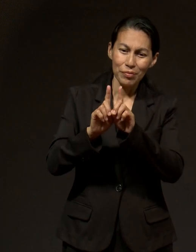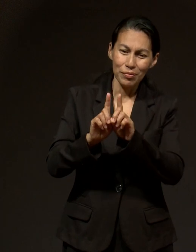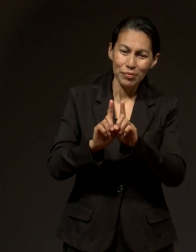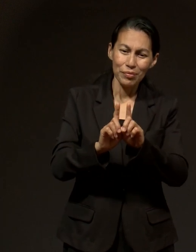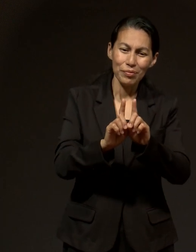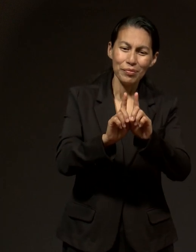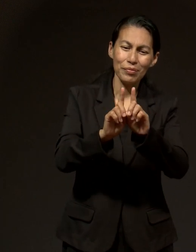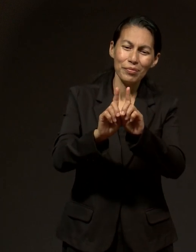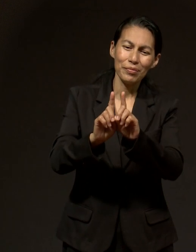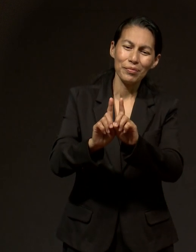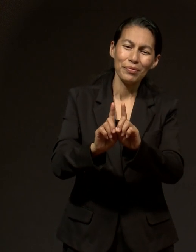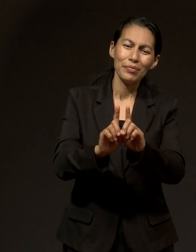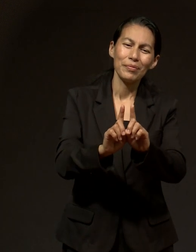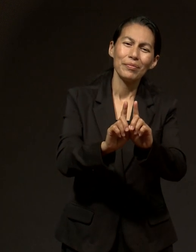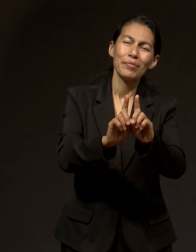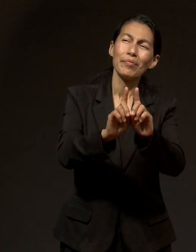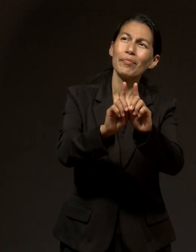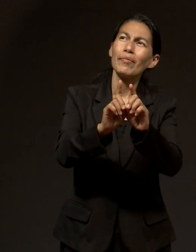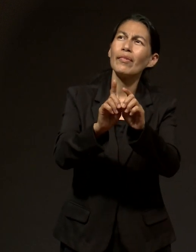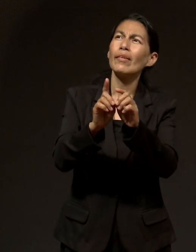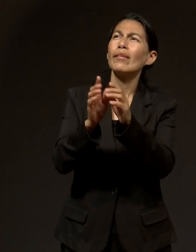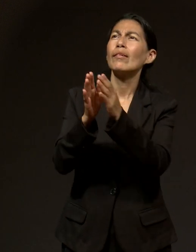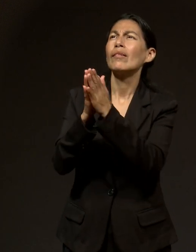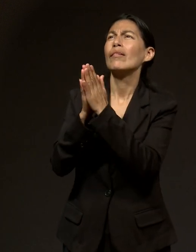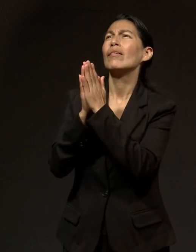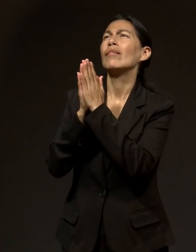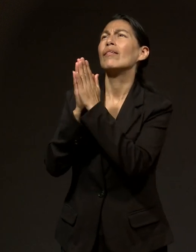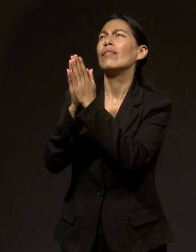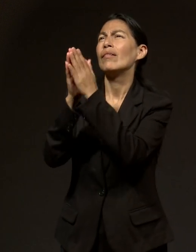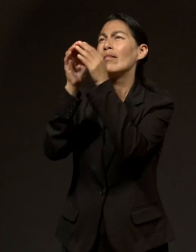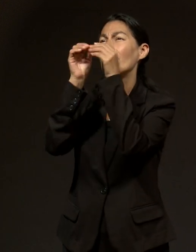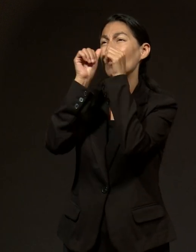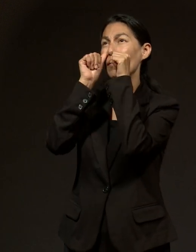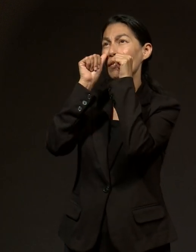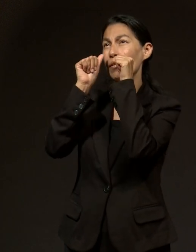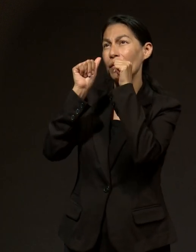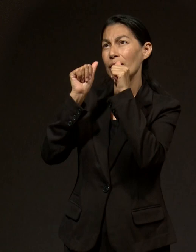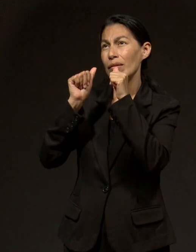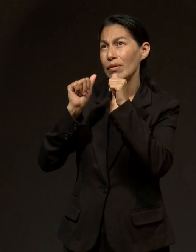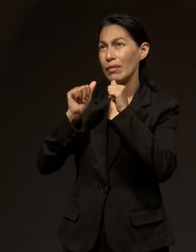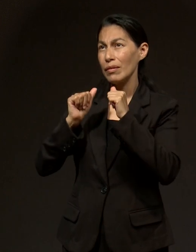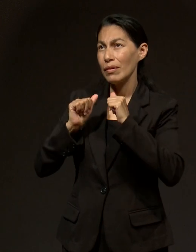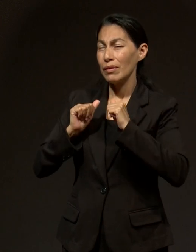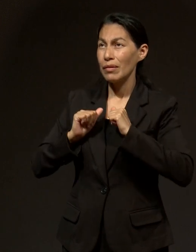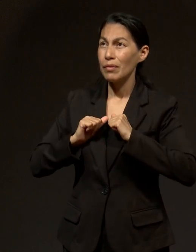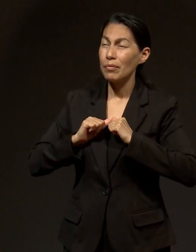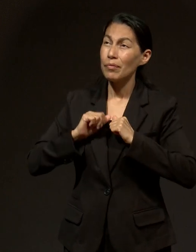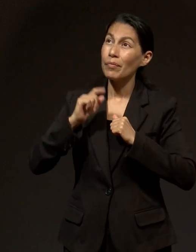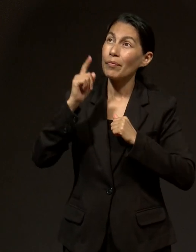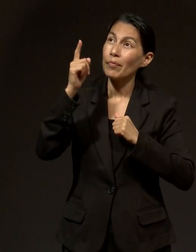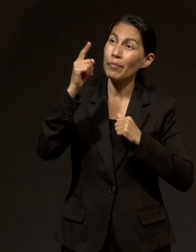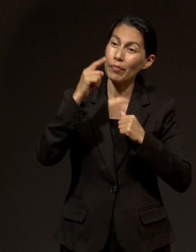Escúchame y abrázame, Jesús. Dios,